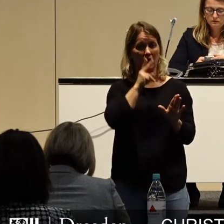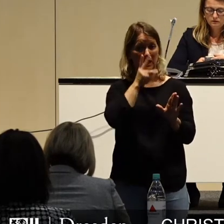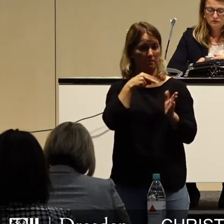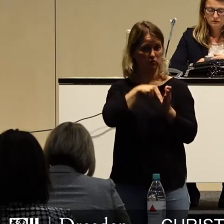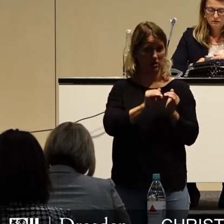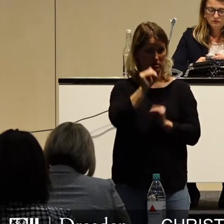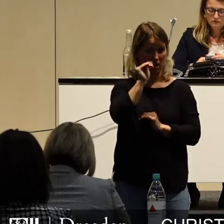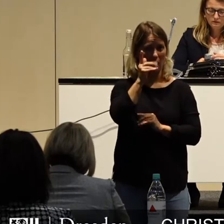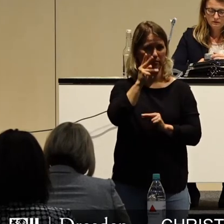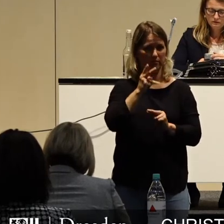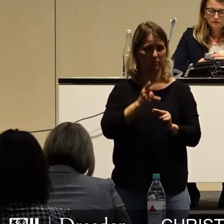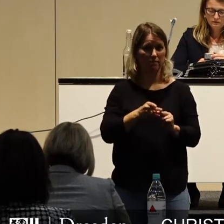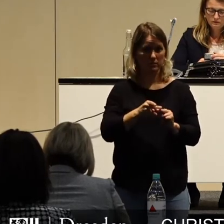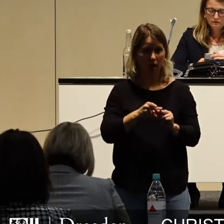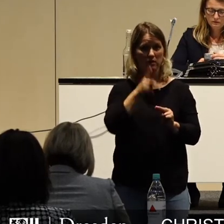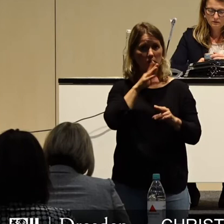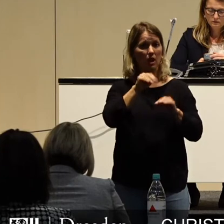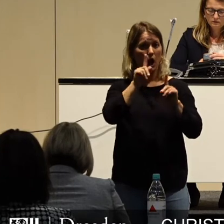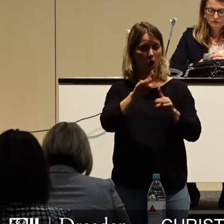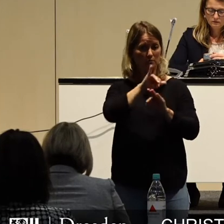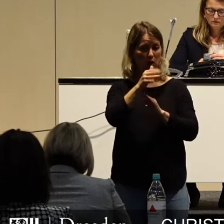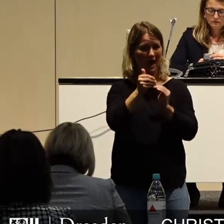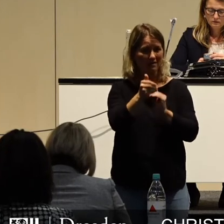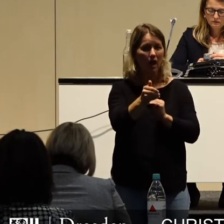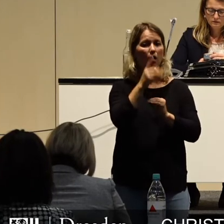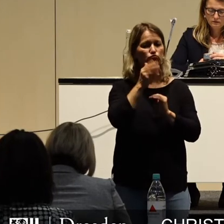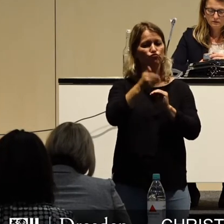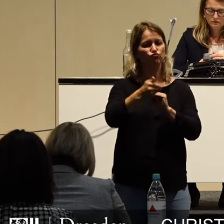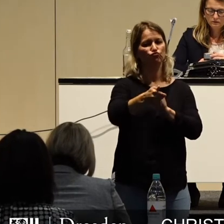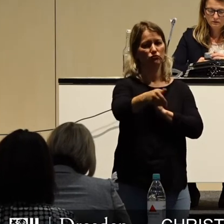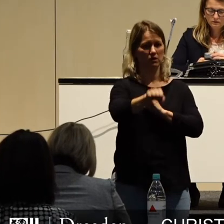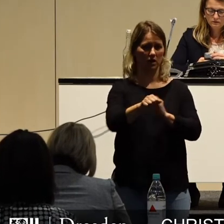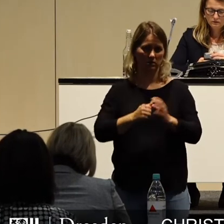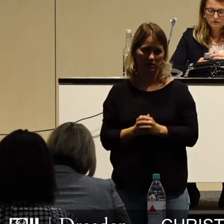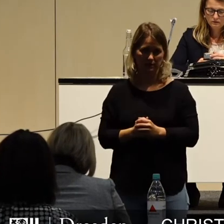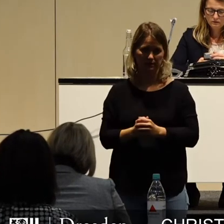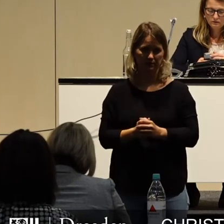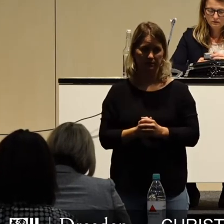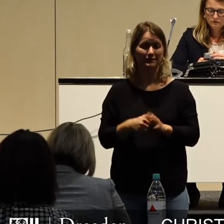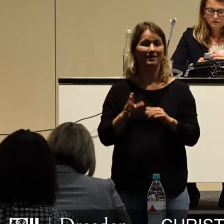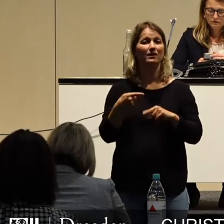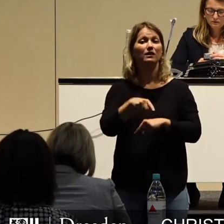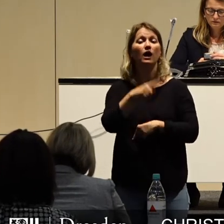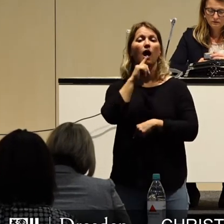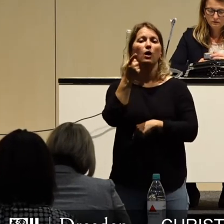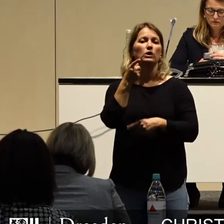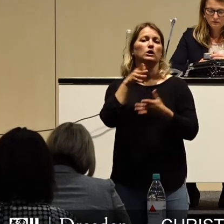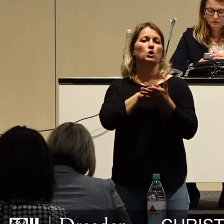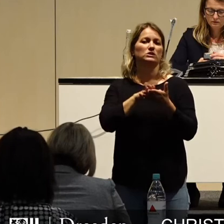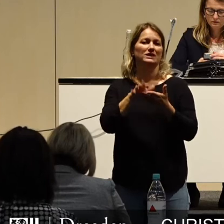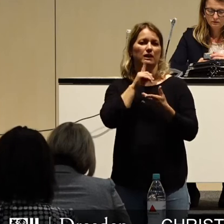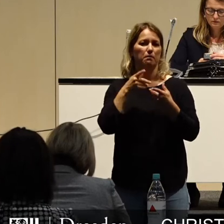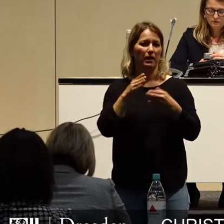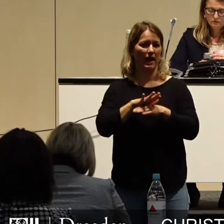abarbeiten. Danach angeschriebene Projekte könnten dann auch im zeitlichen Rahmen umgesetzt werden. Und dann kommen wir zum konsumtiven Bereich. Das ist die